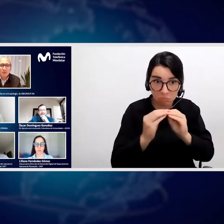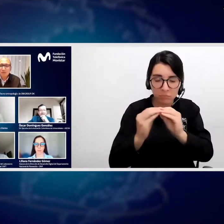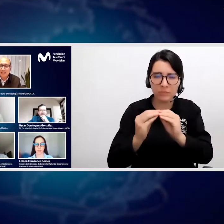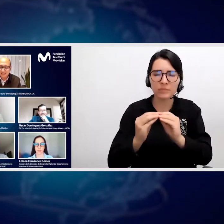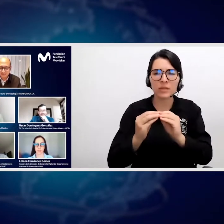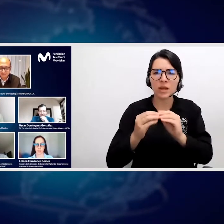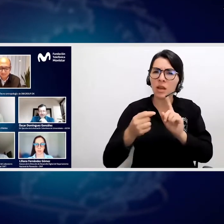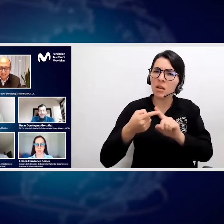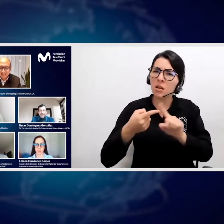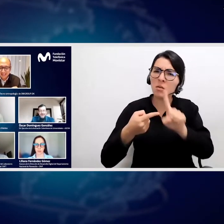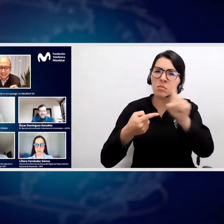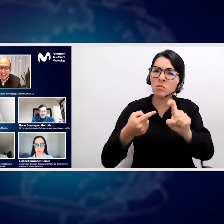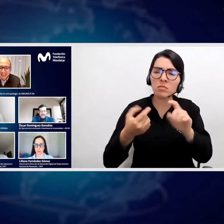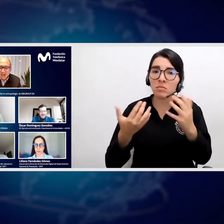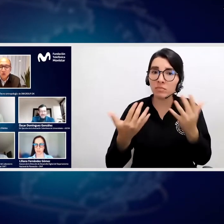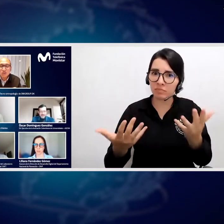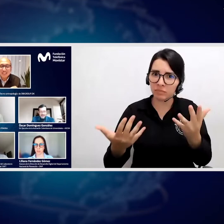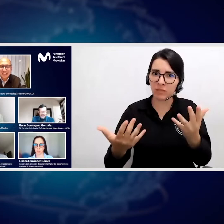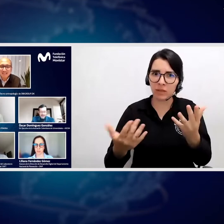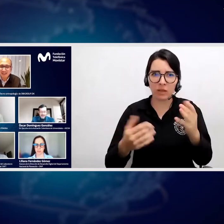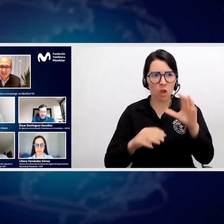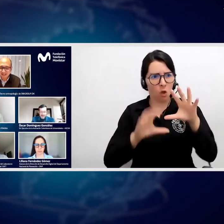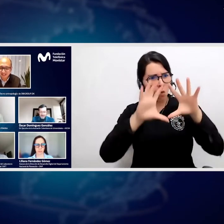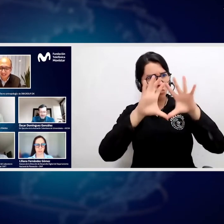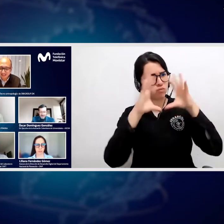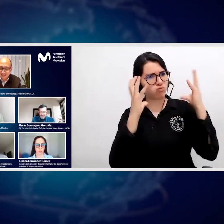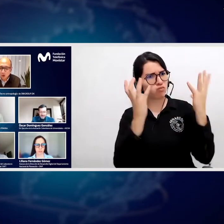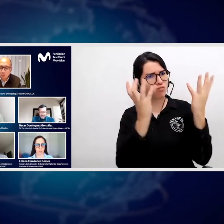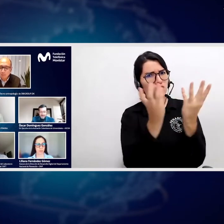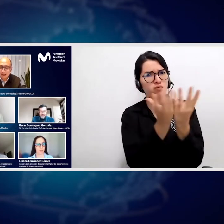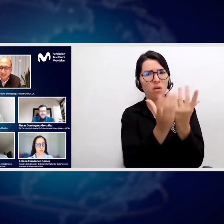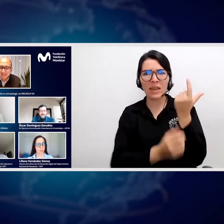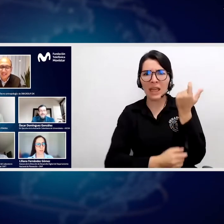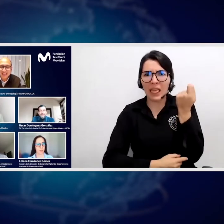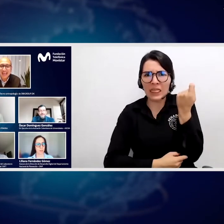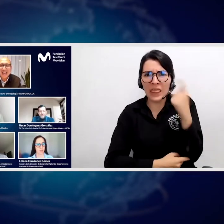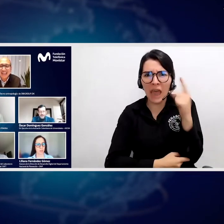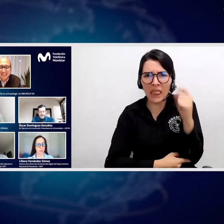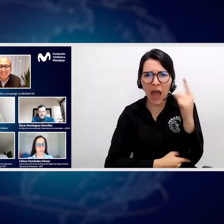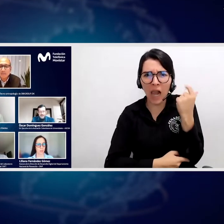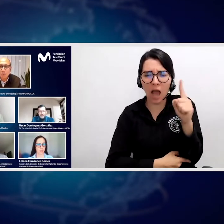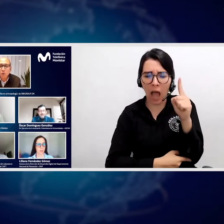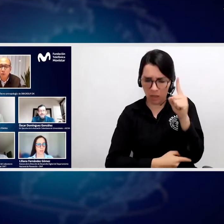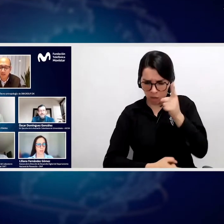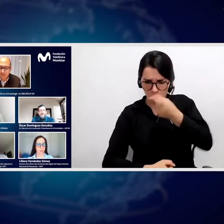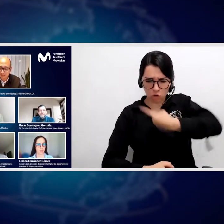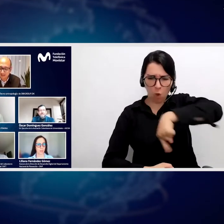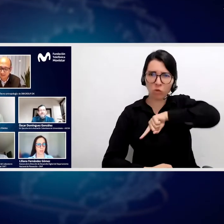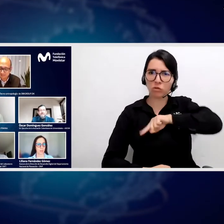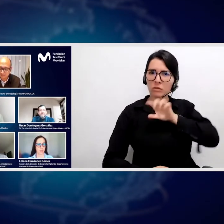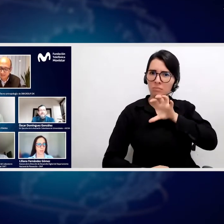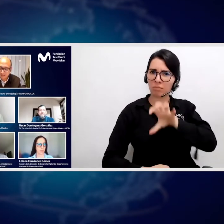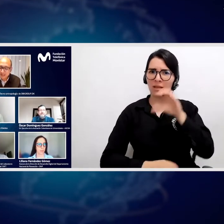La primera pregunta es, ¿qué nos debe caracterizar como país en este mundo digital?